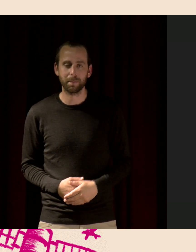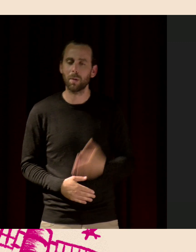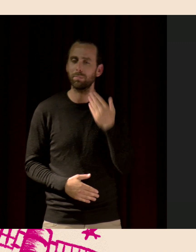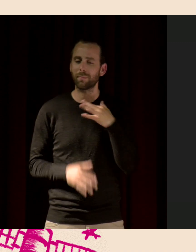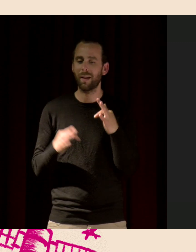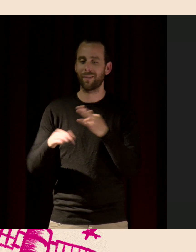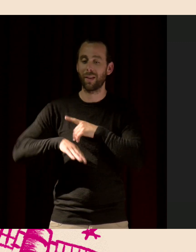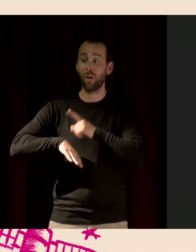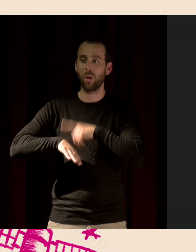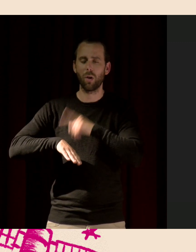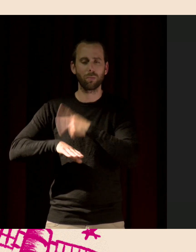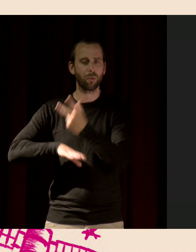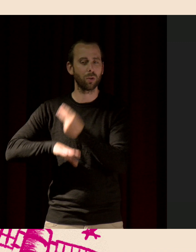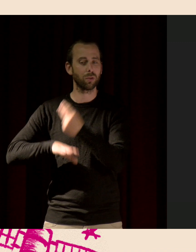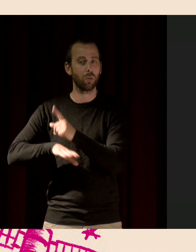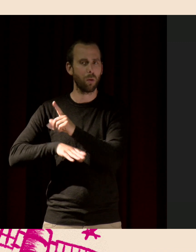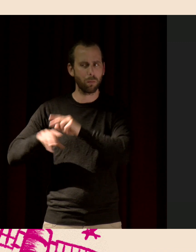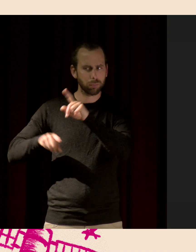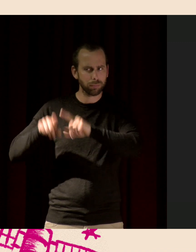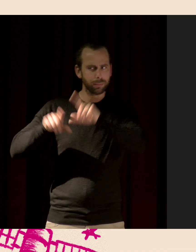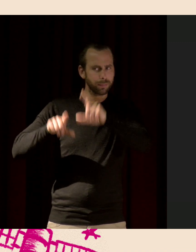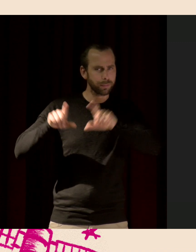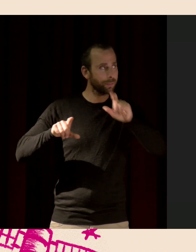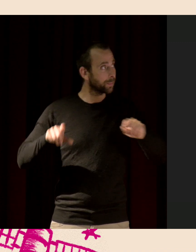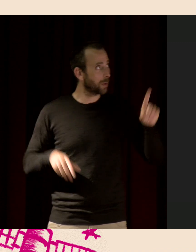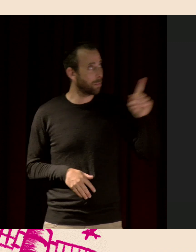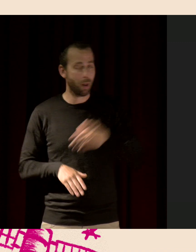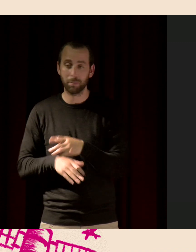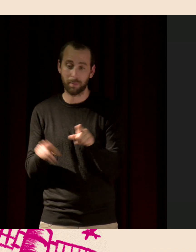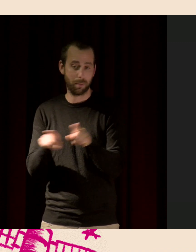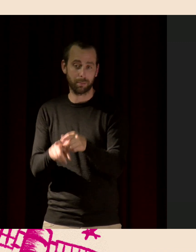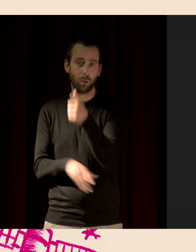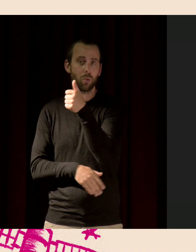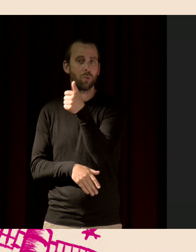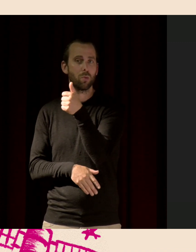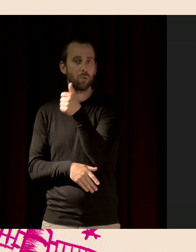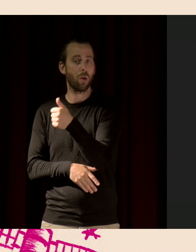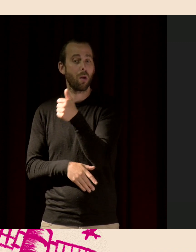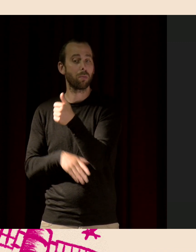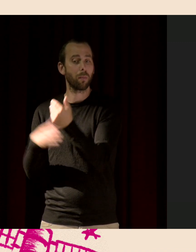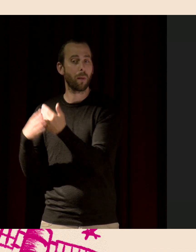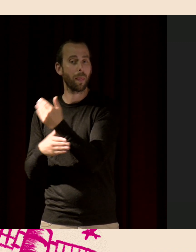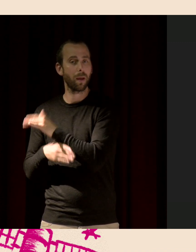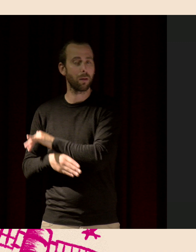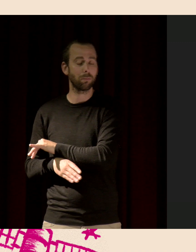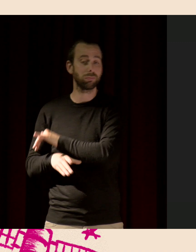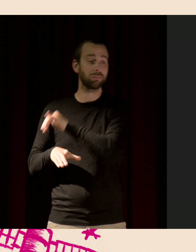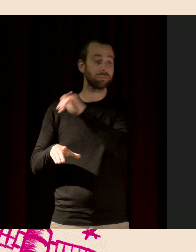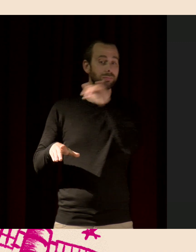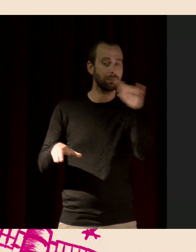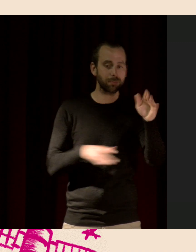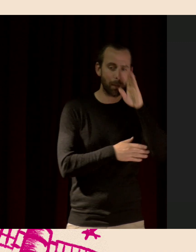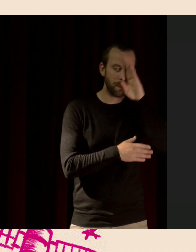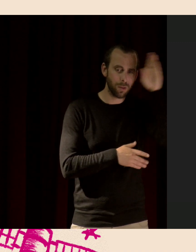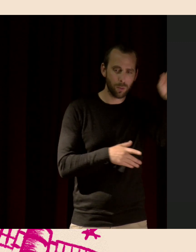'heure d'enregistrement, c'est la même chose. Vous avez l'heure, on commence à une heure du matin, puis on finit à minuit. Et vous avez le